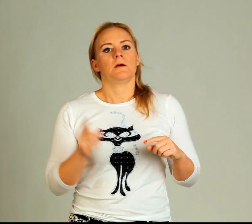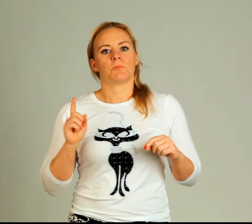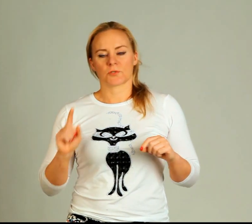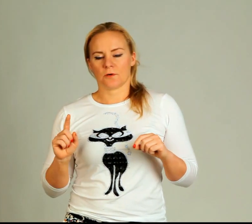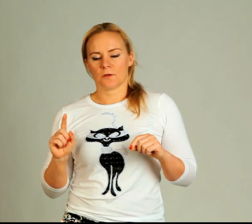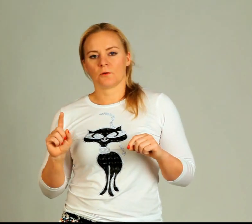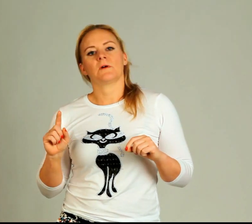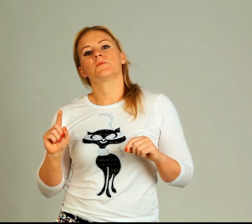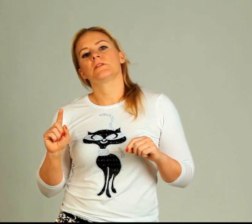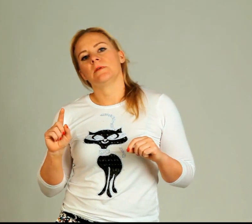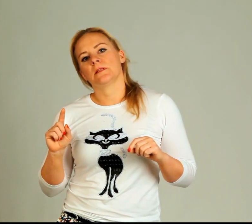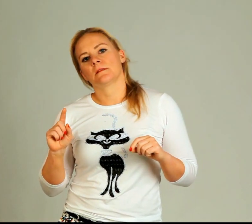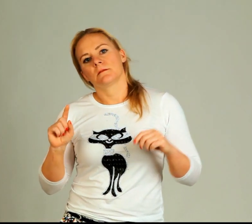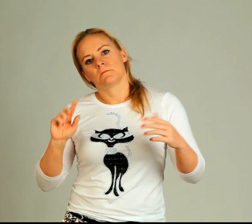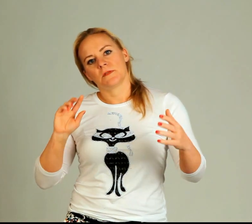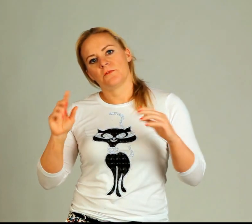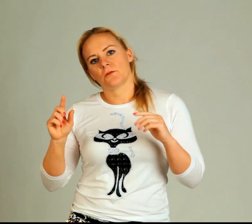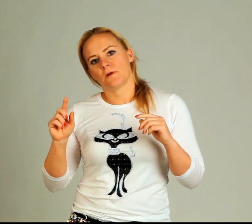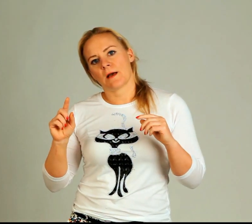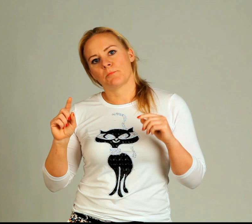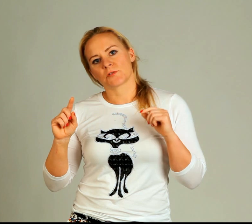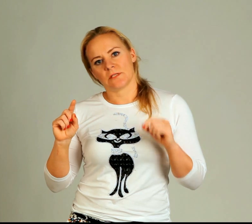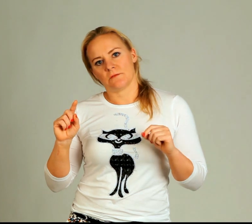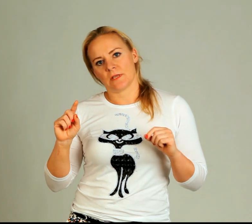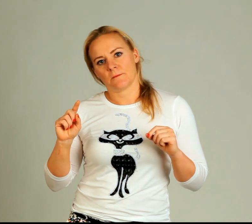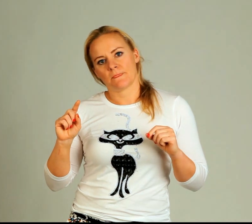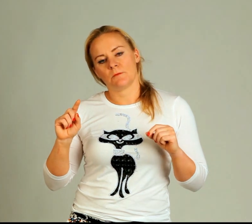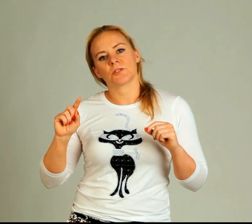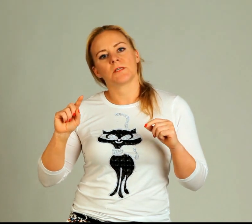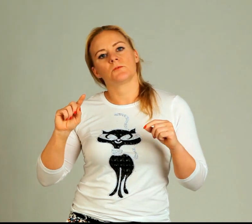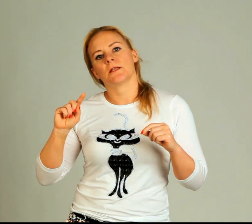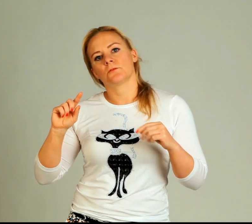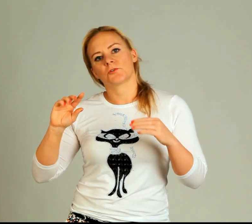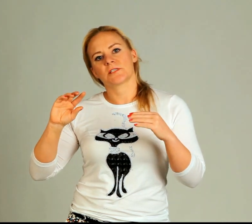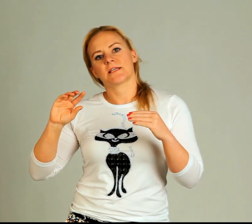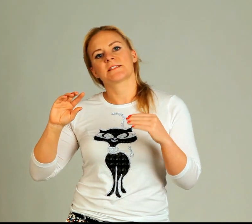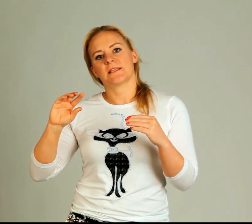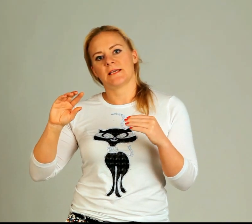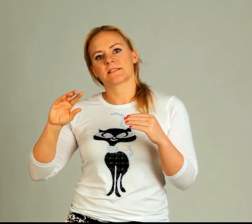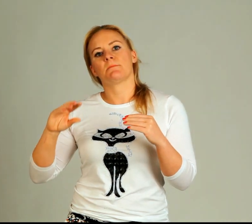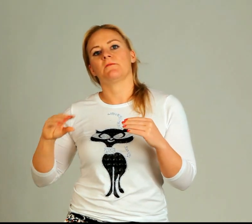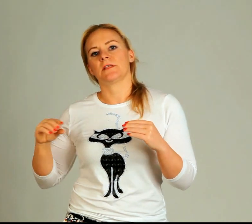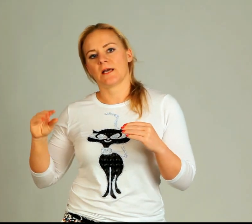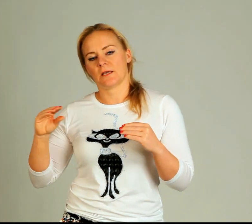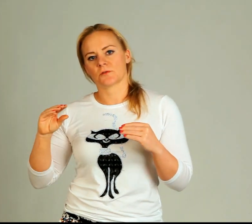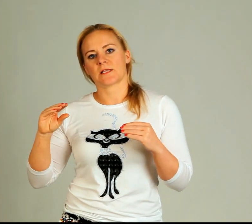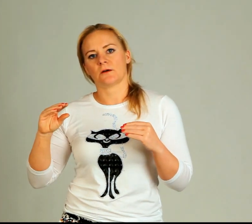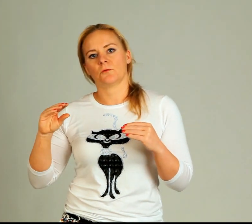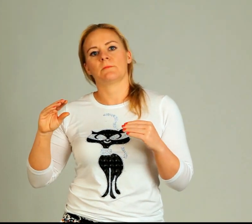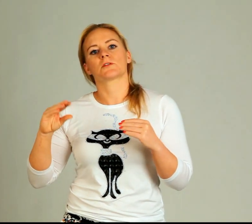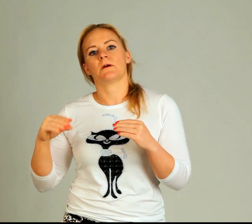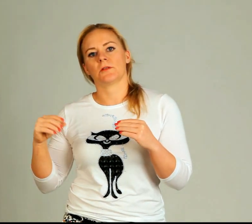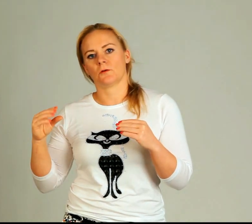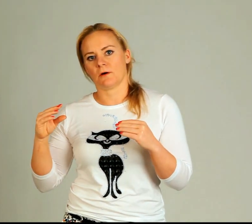Pozor, kotva musí být definovaná pozitivně. Nemůžete udělat to, že se chcete zbavit nějakého strachu nebo zbavit oba.